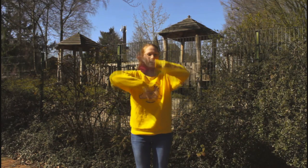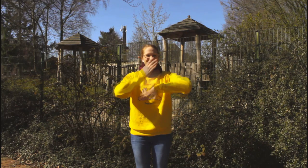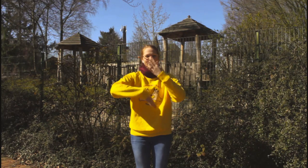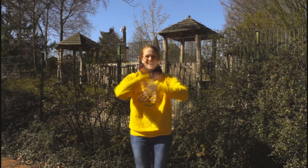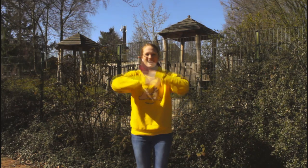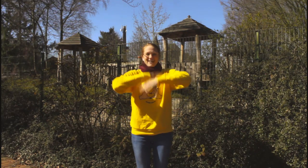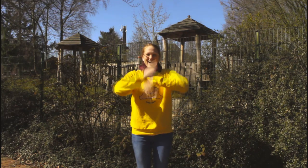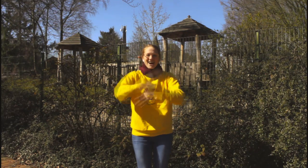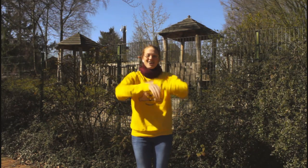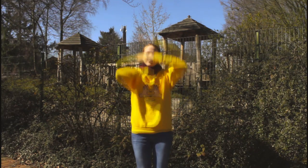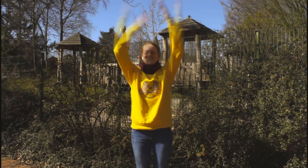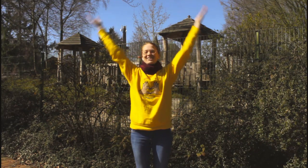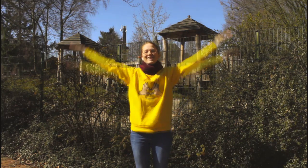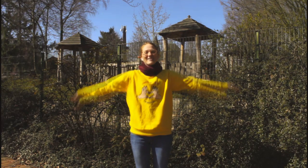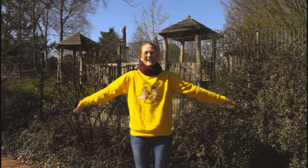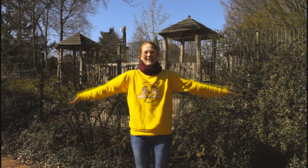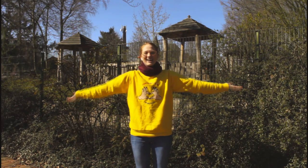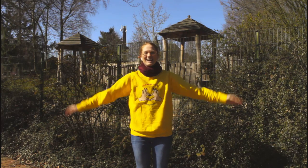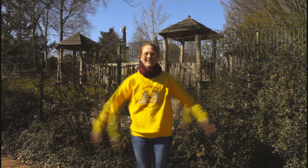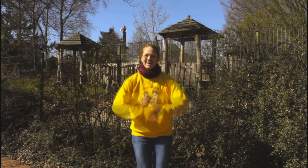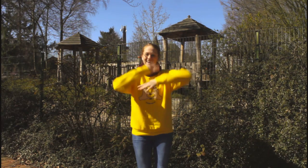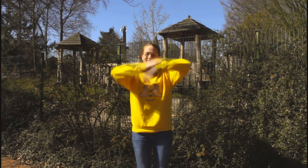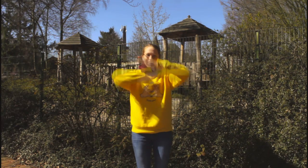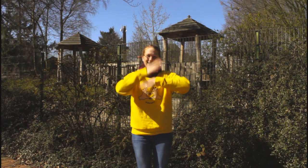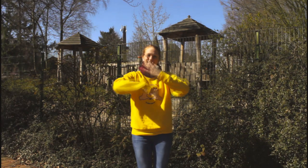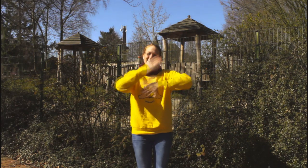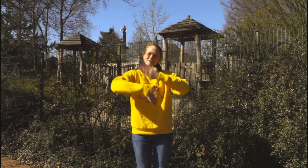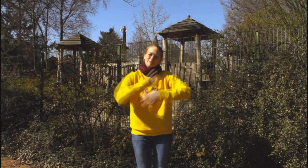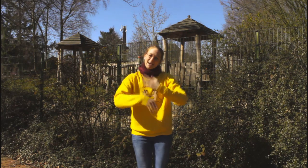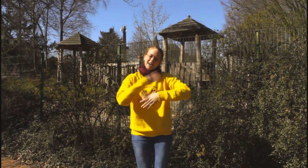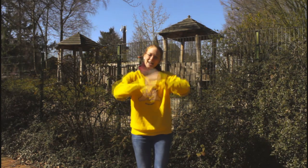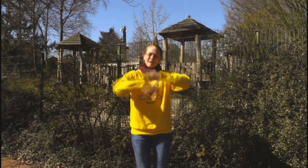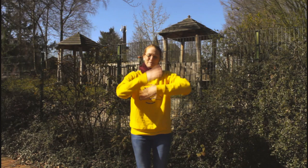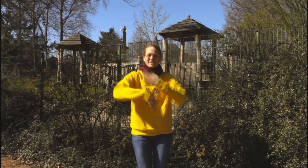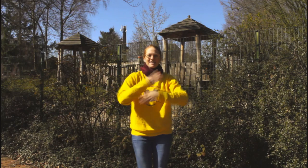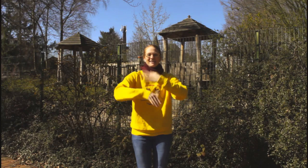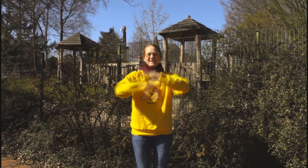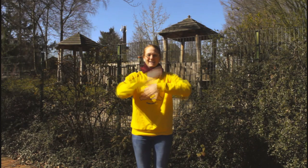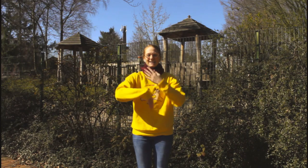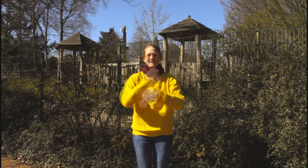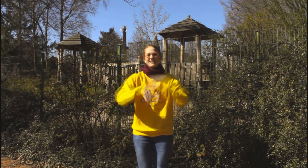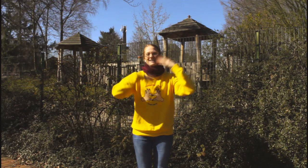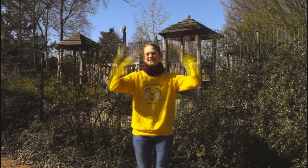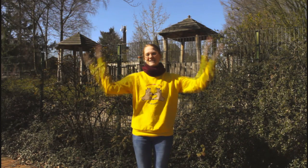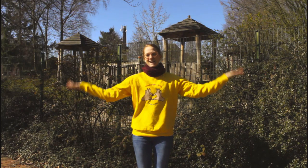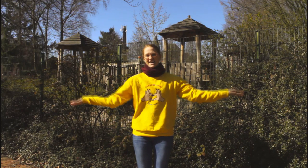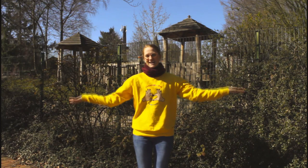Immer und überall. Immer bin ich da.